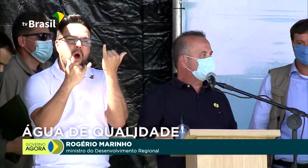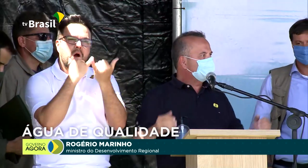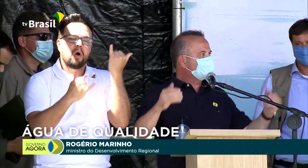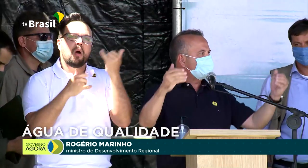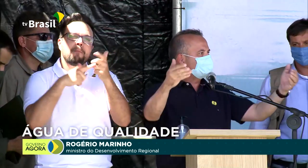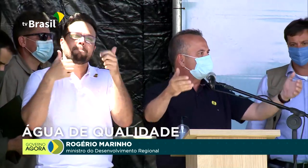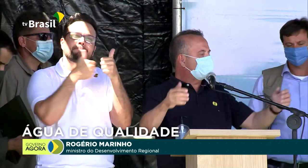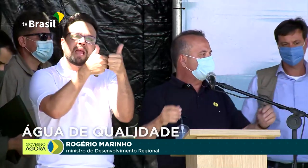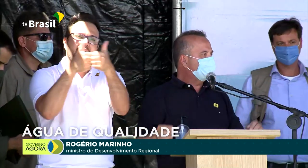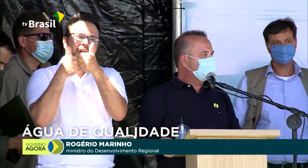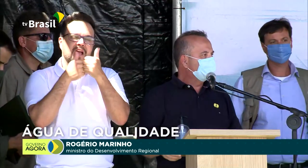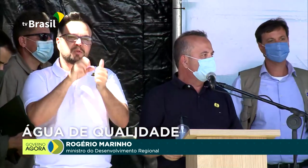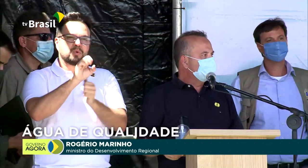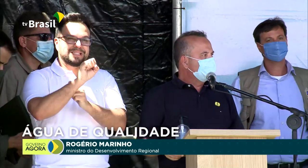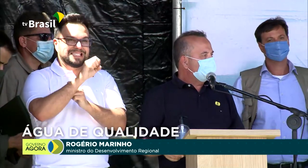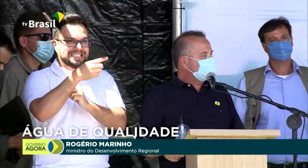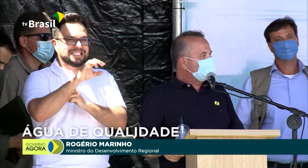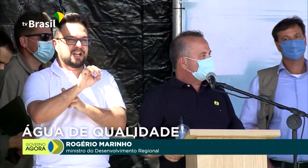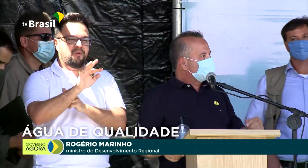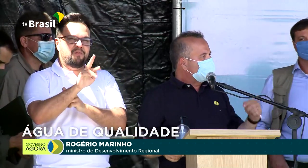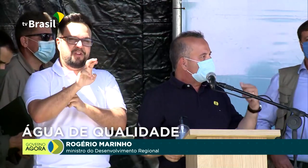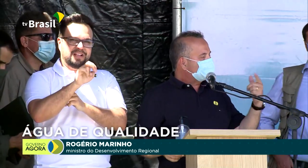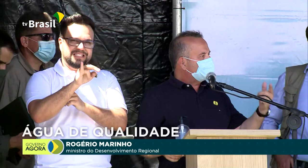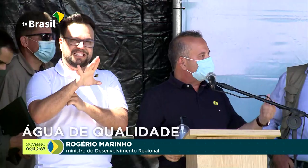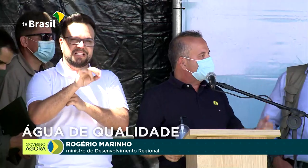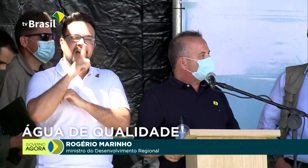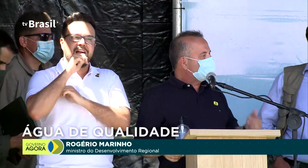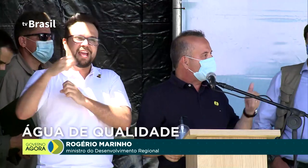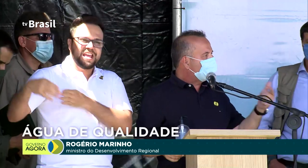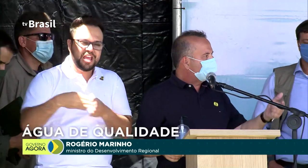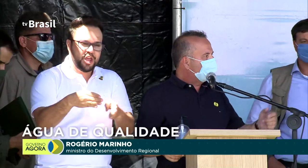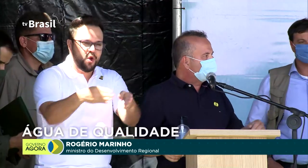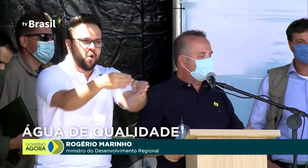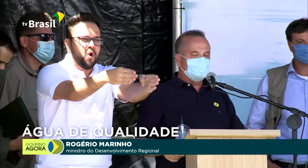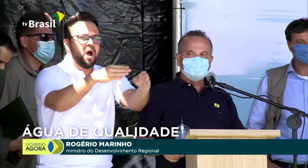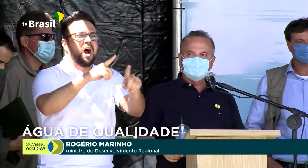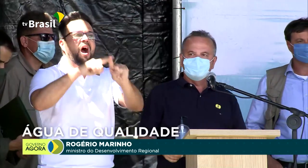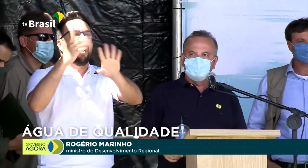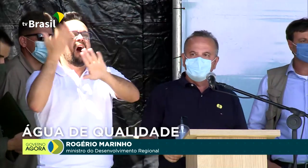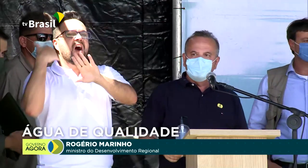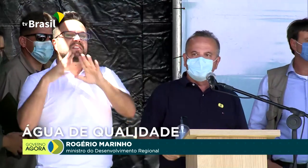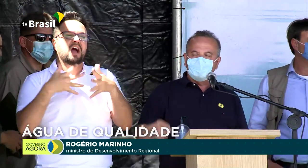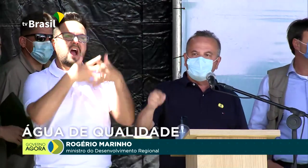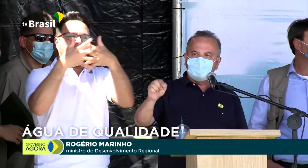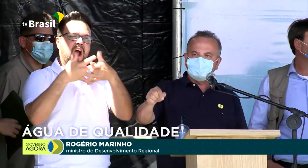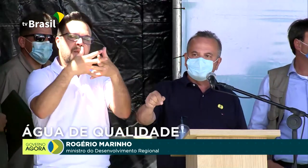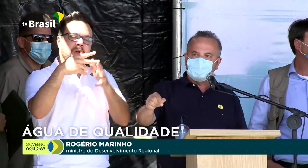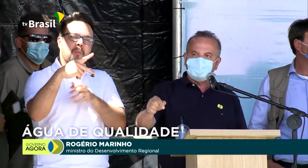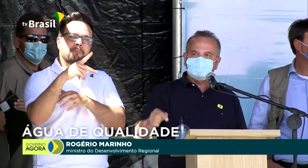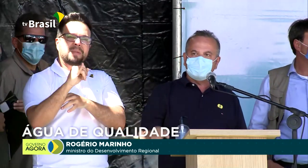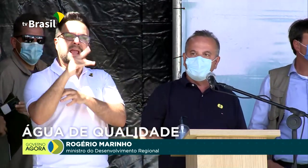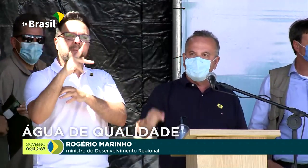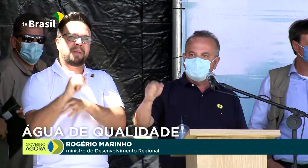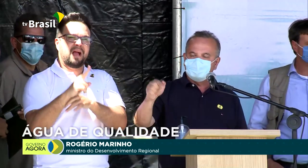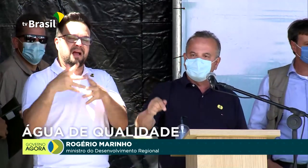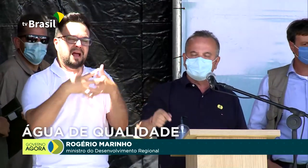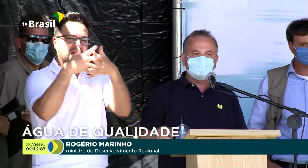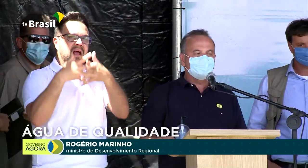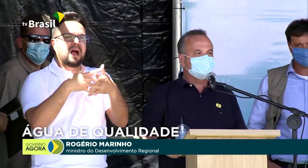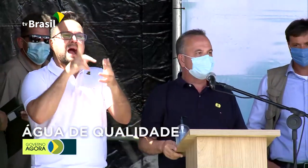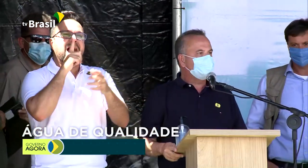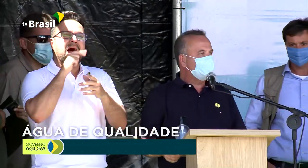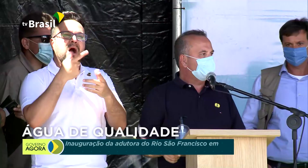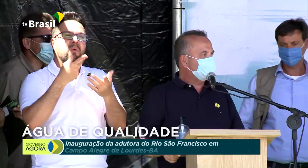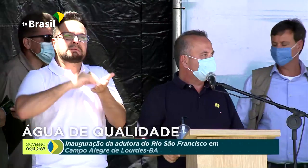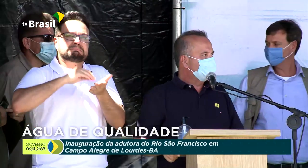Rio São Francisco, a Sobradinho, eram atendidas por carro-pipa, por poços de água salobros em